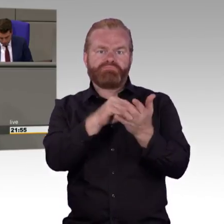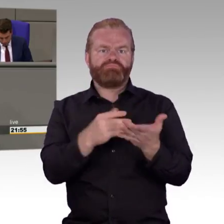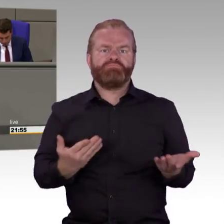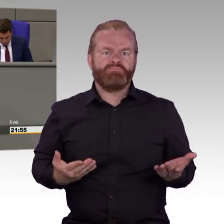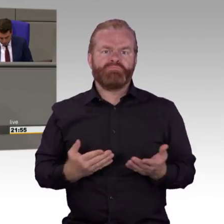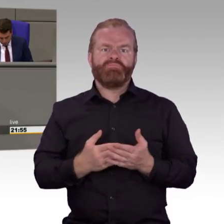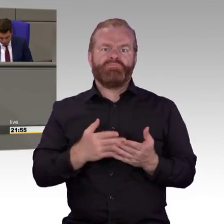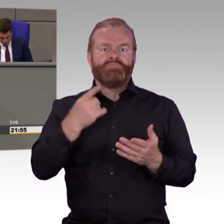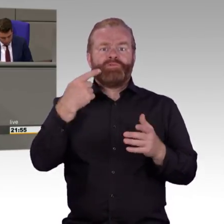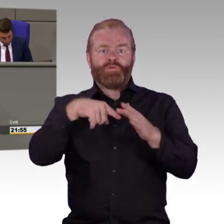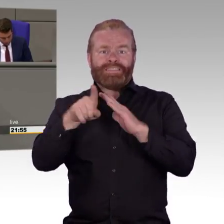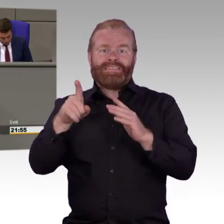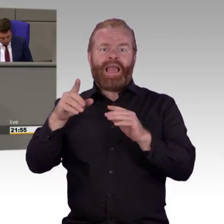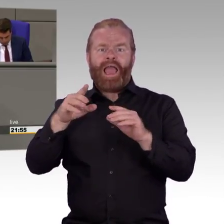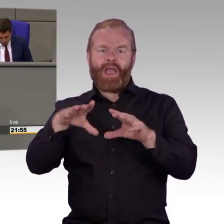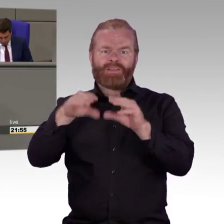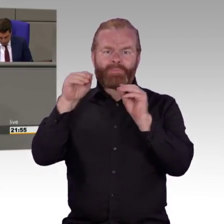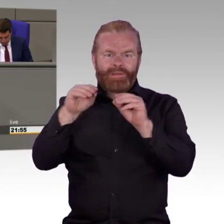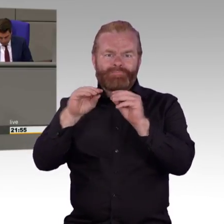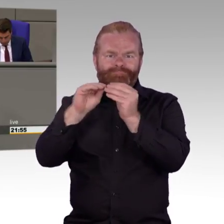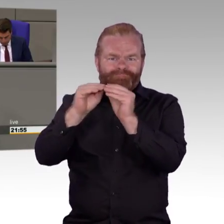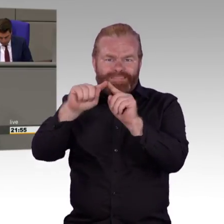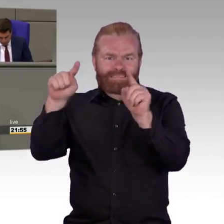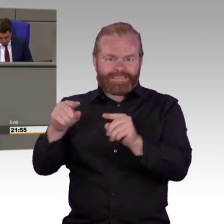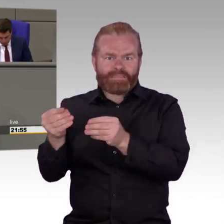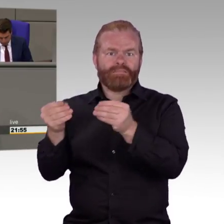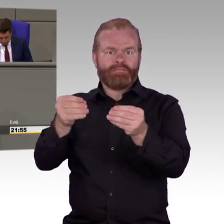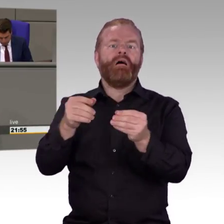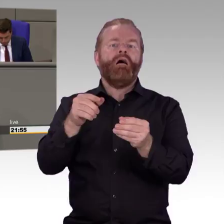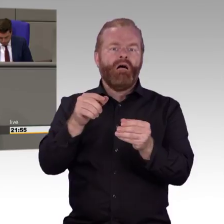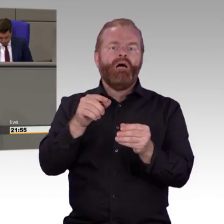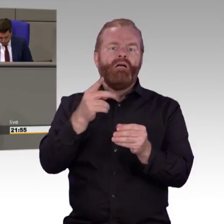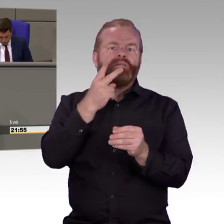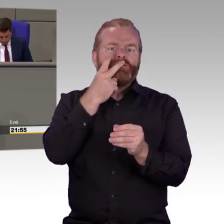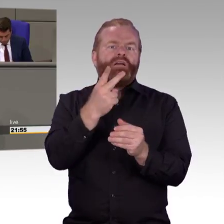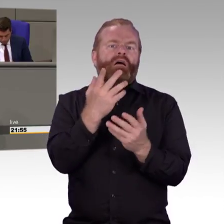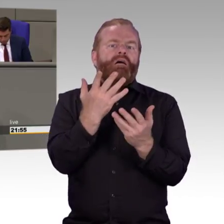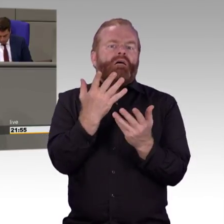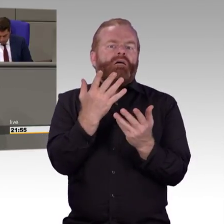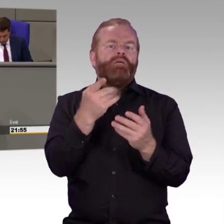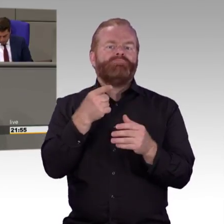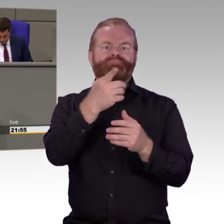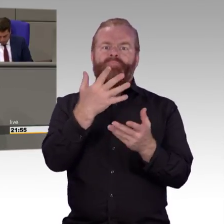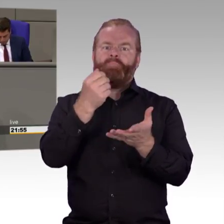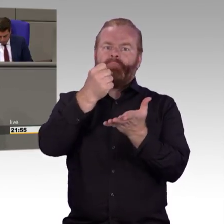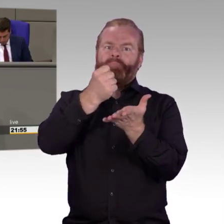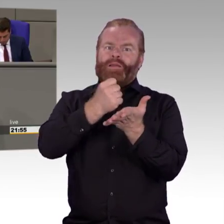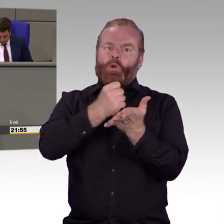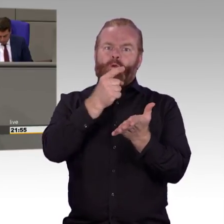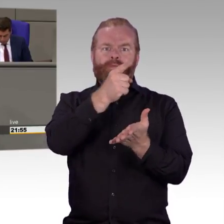dazu eingebracht haben, durchgekommen. Und deswegen haben wir heute einen Entwurf, der zustimmungsfähig ist, liebe Kolleginnen und Kollegen. Ich will nochmal